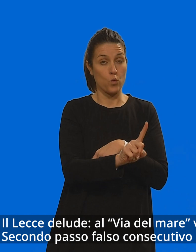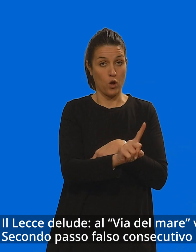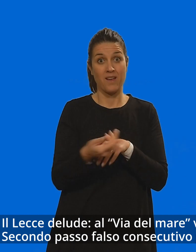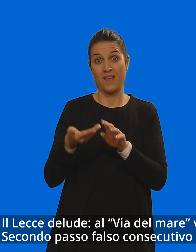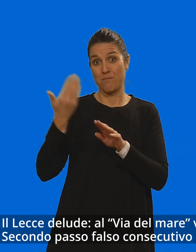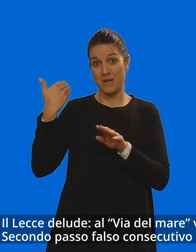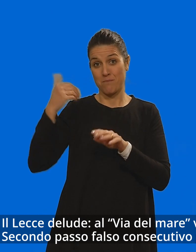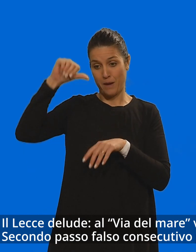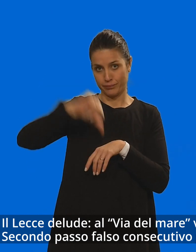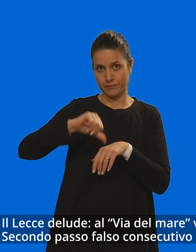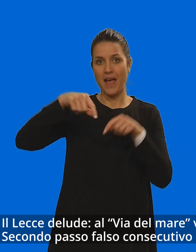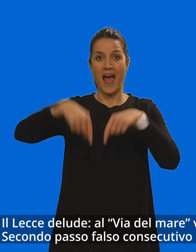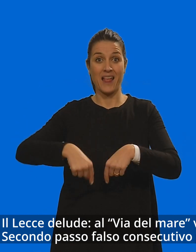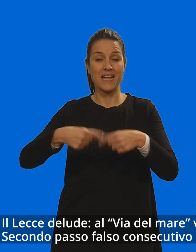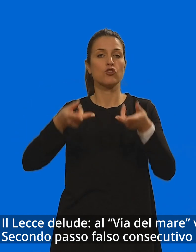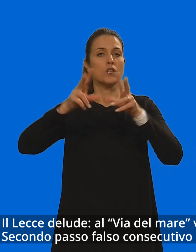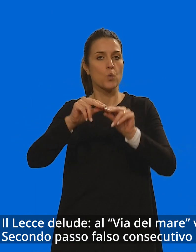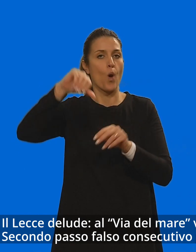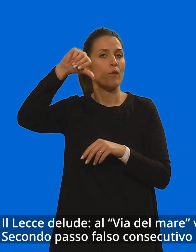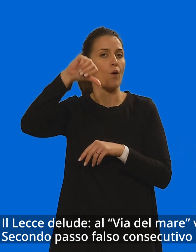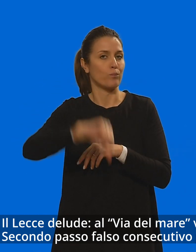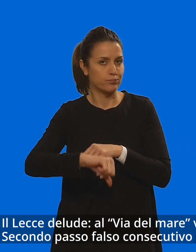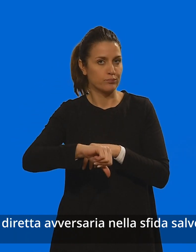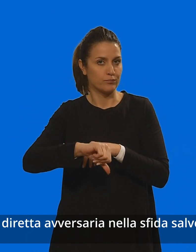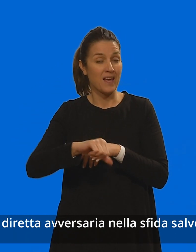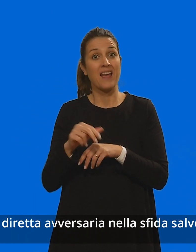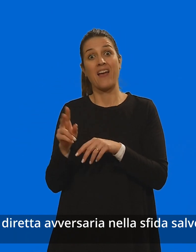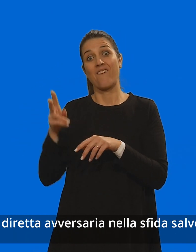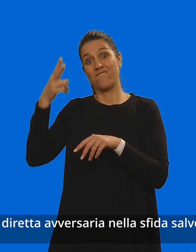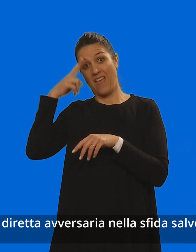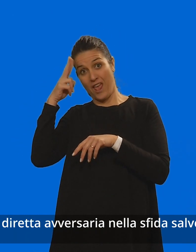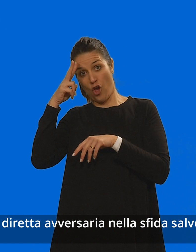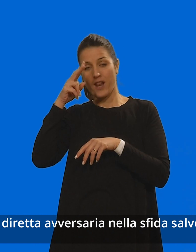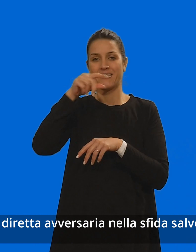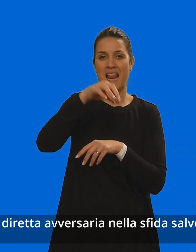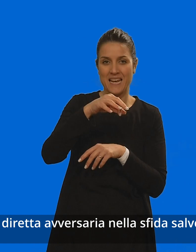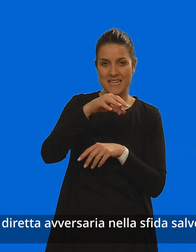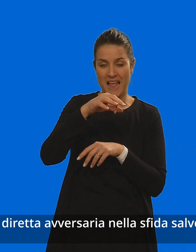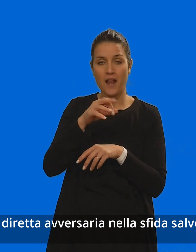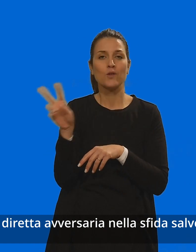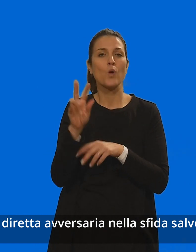Secondo passo falso consecutivo per i giallorossi contro una diretta avversaria nella sfida salvezza.